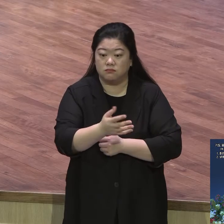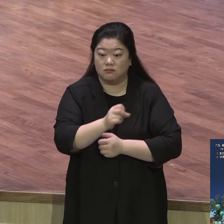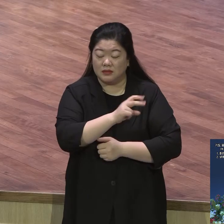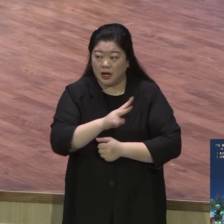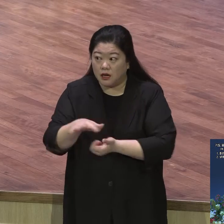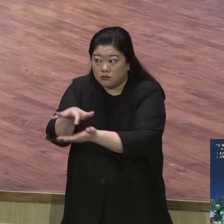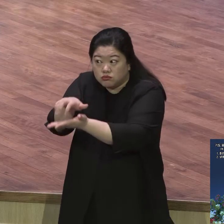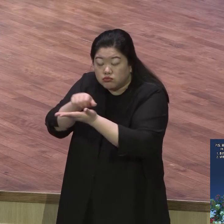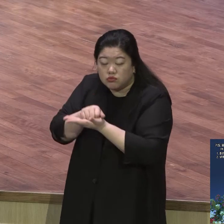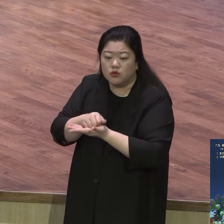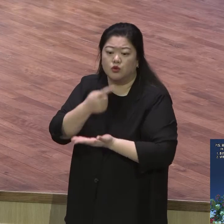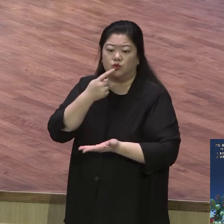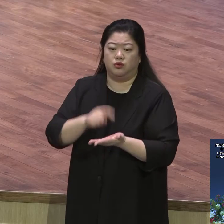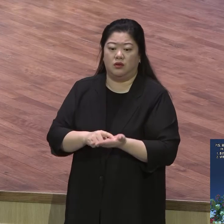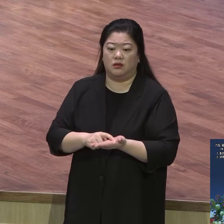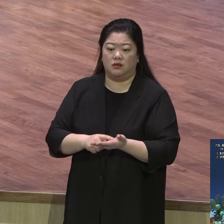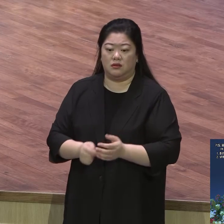땅이 있어야 땅땅거리지 않을 거 아니에요